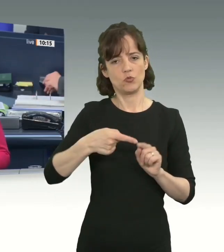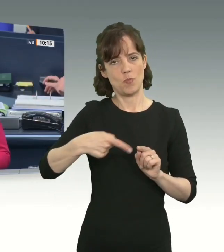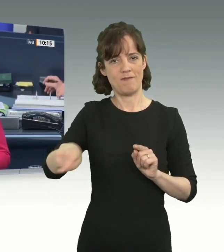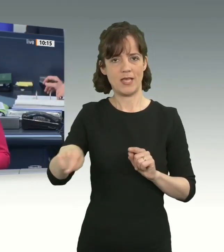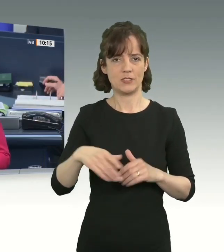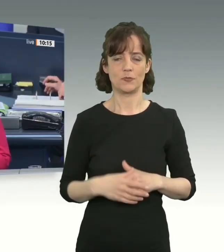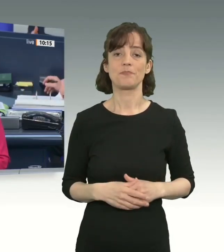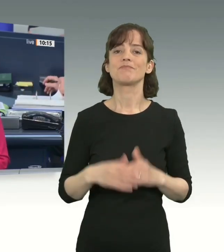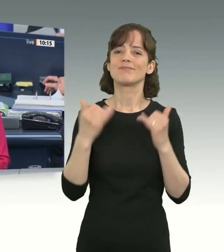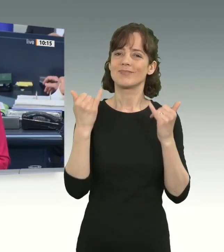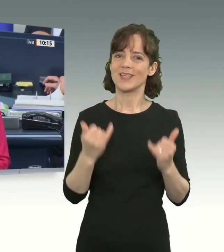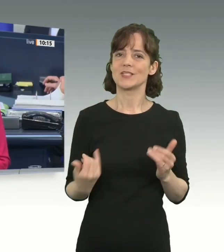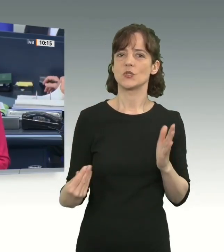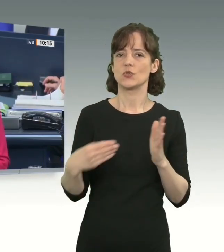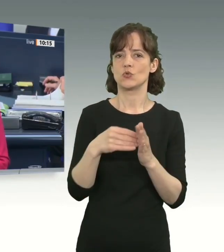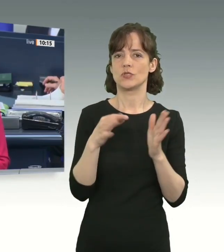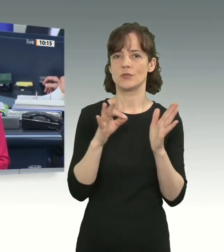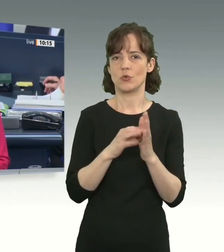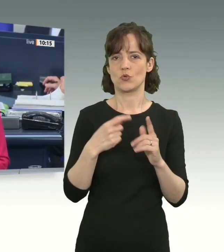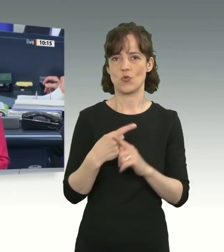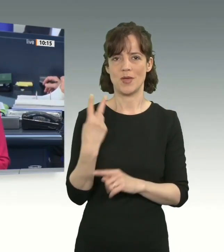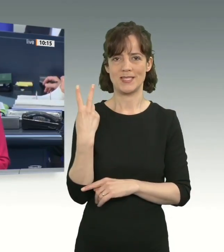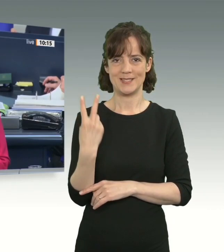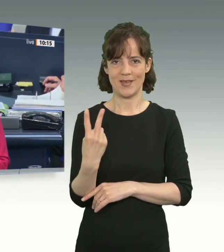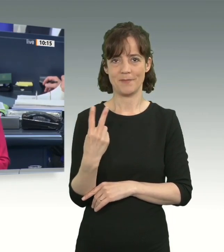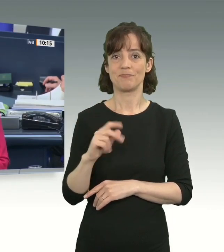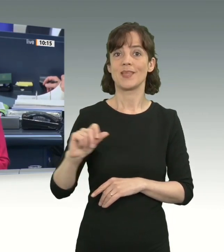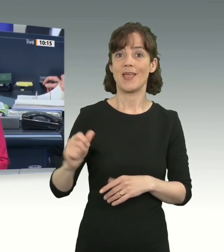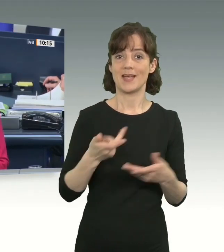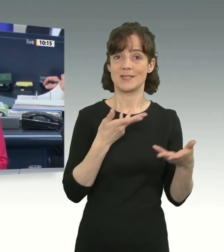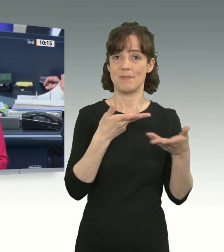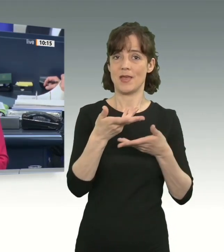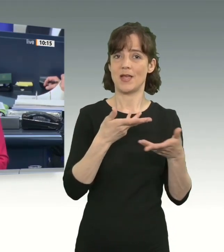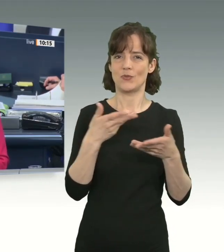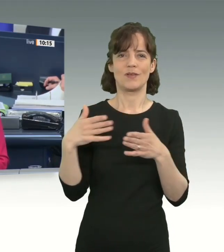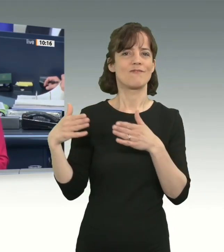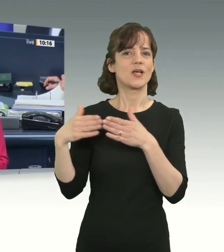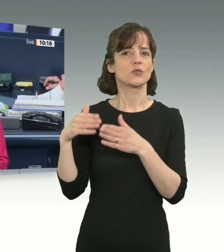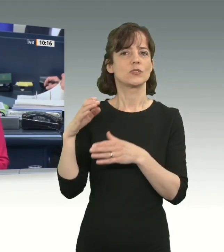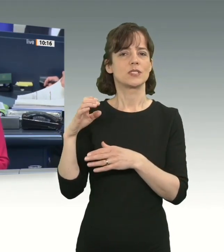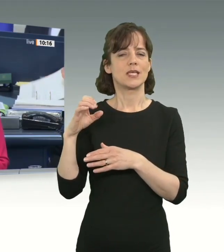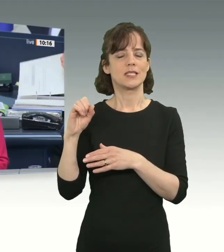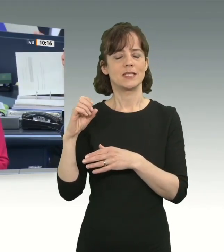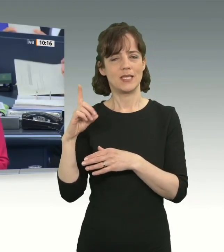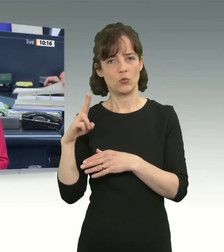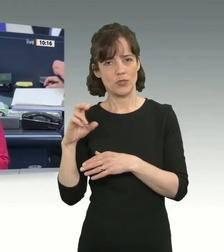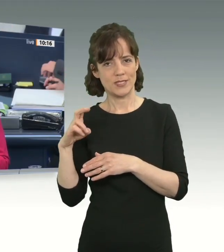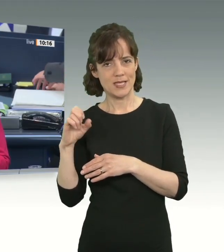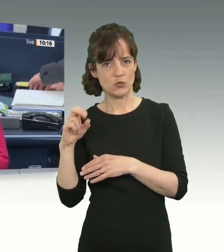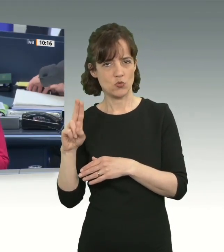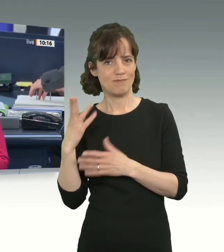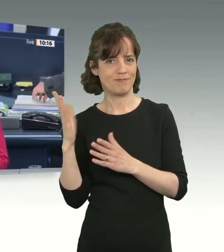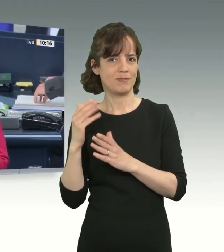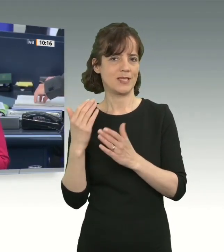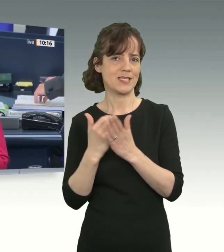Ich rufe auf den Zusatzpunkt 2. Erste Beratung des von der Fraktion der CDU-CSU eingebrachten Gesetzentwurfs